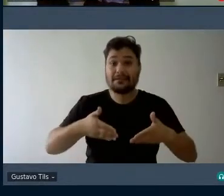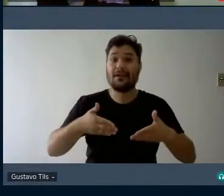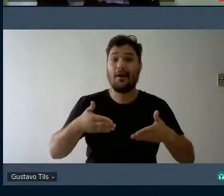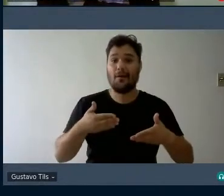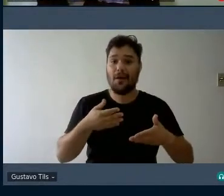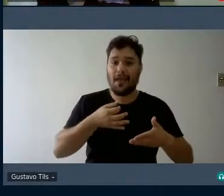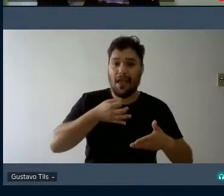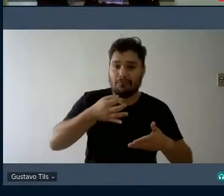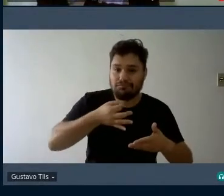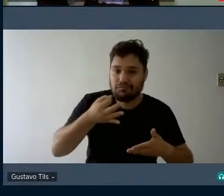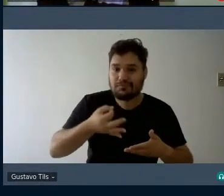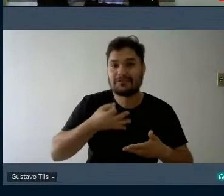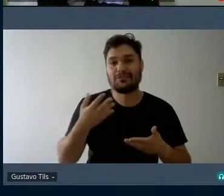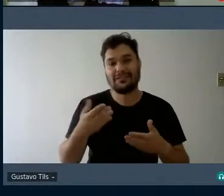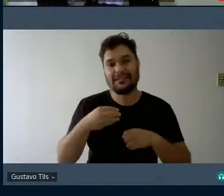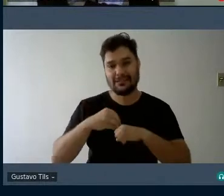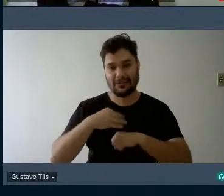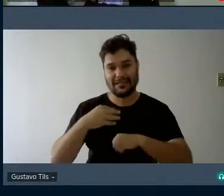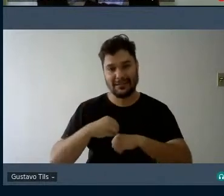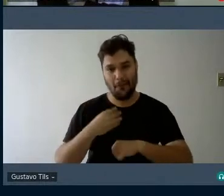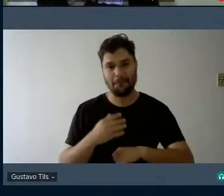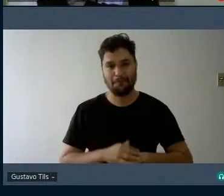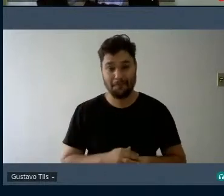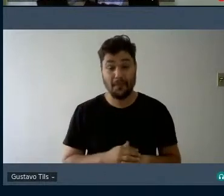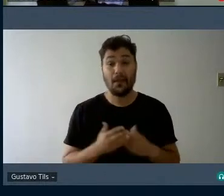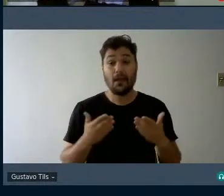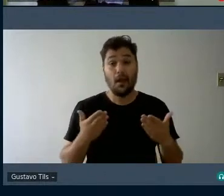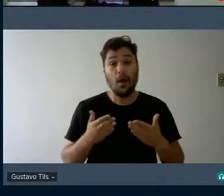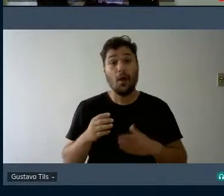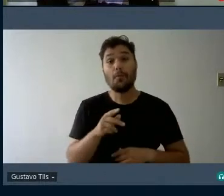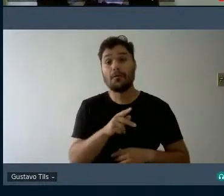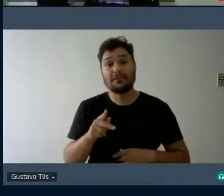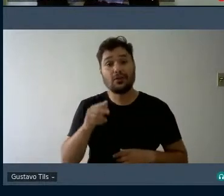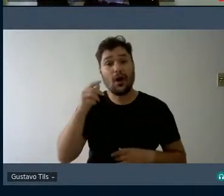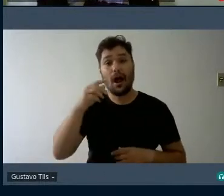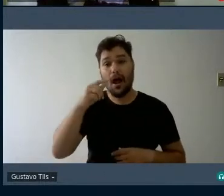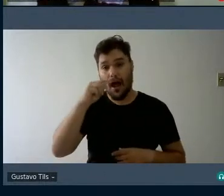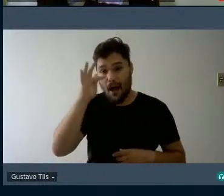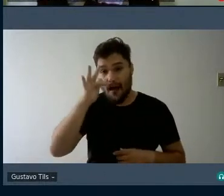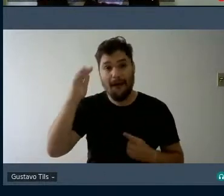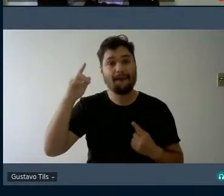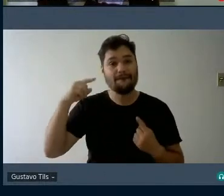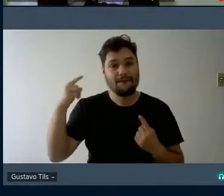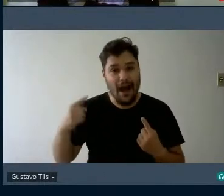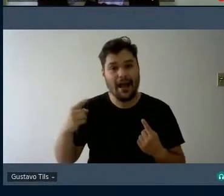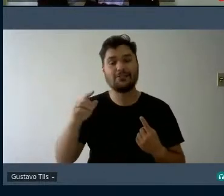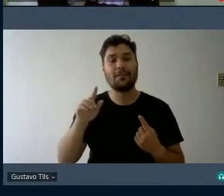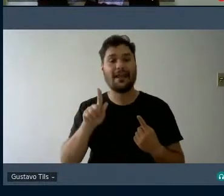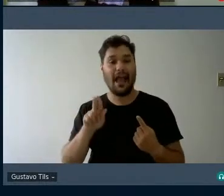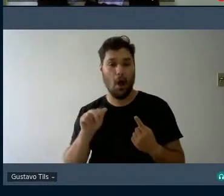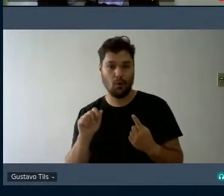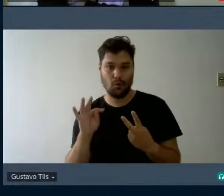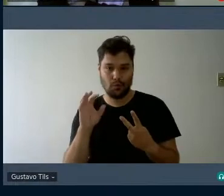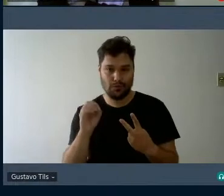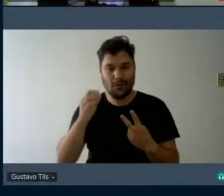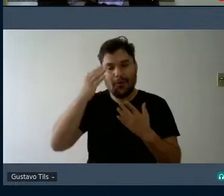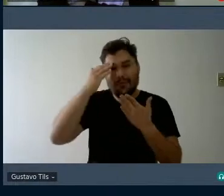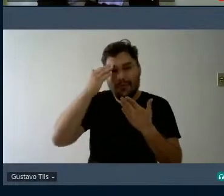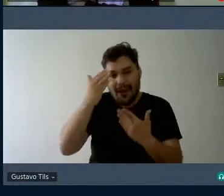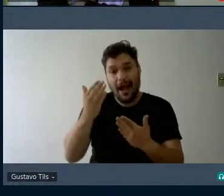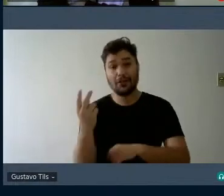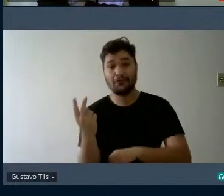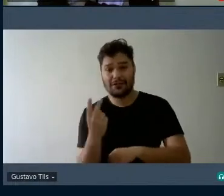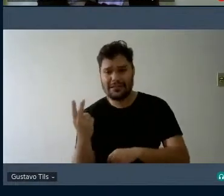Fátima e professor professora Fátima e professor Augusto muito obrigada por cada palavra trazida e pelas contribuições também